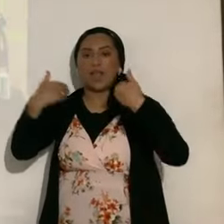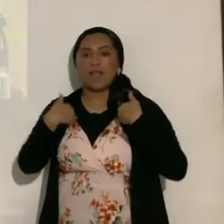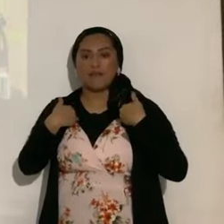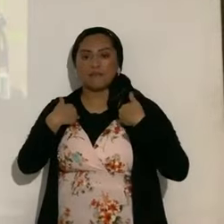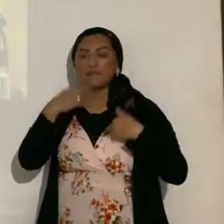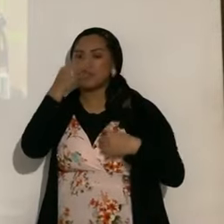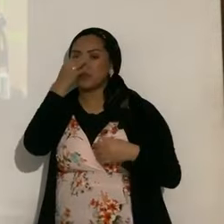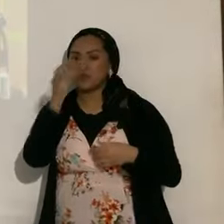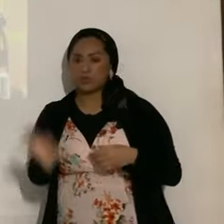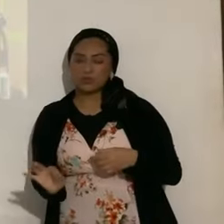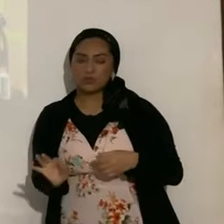poco,